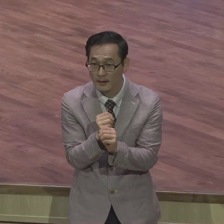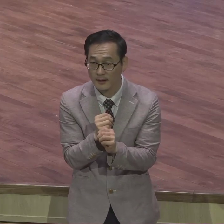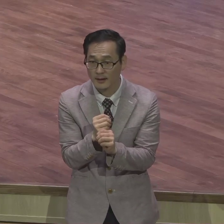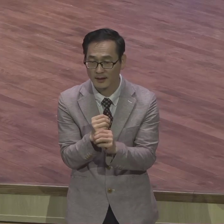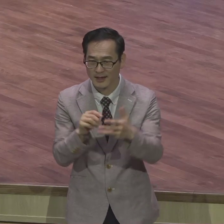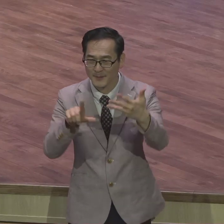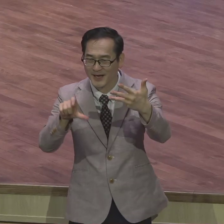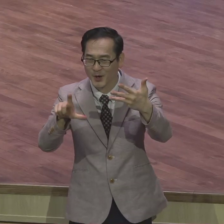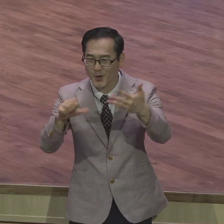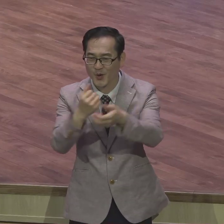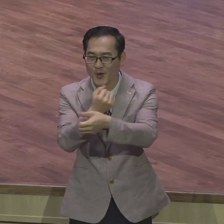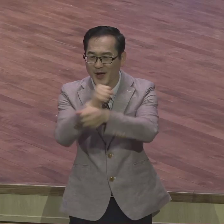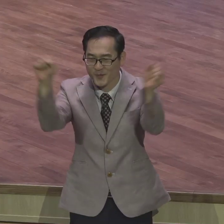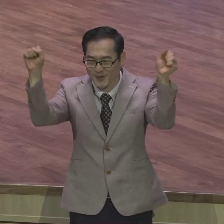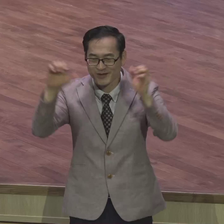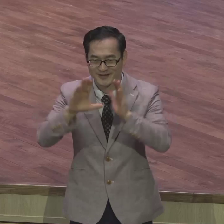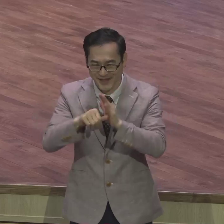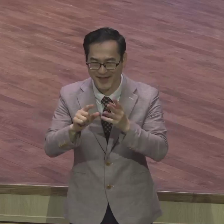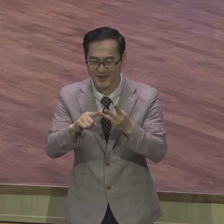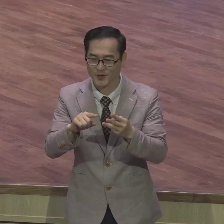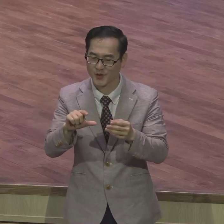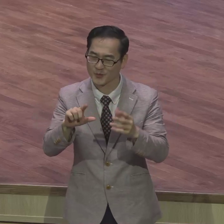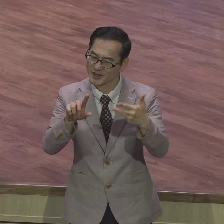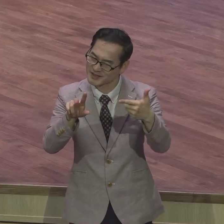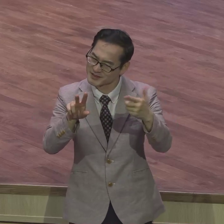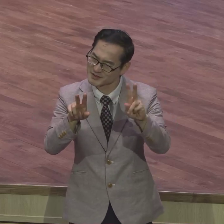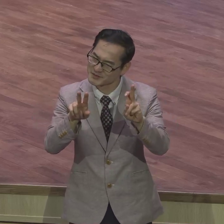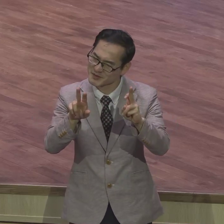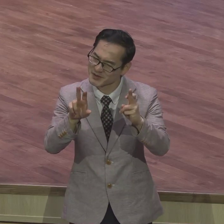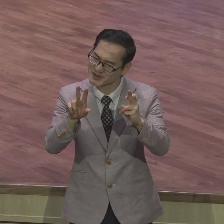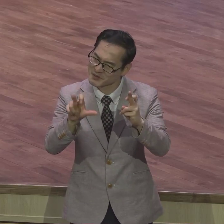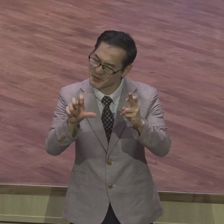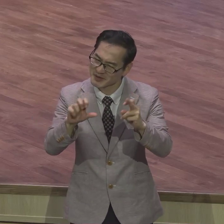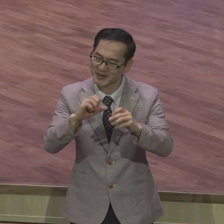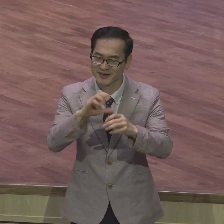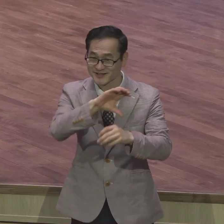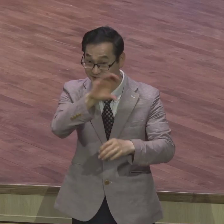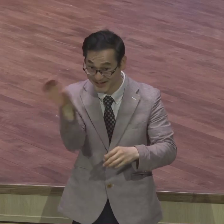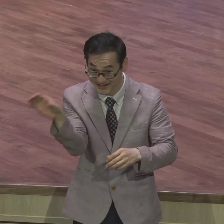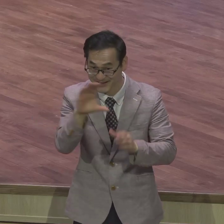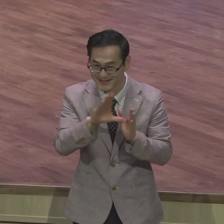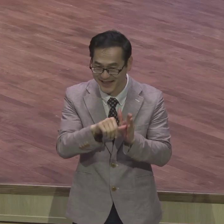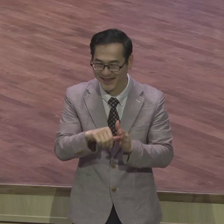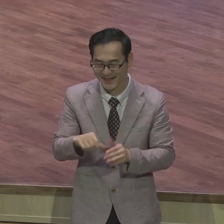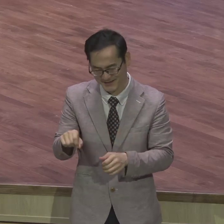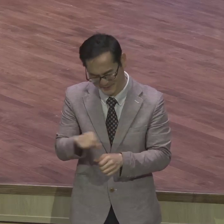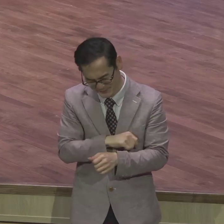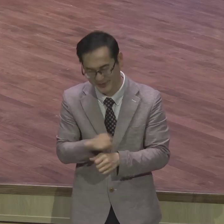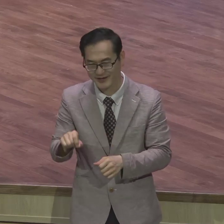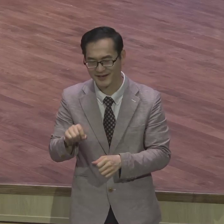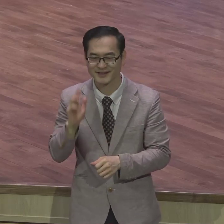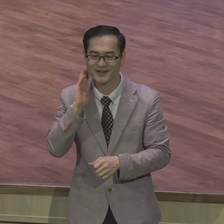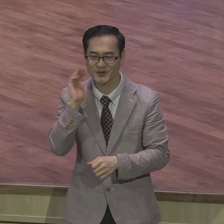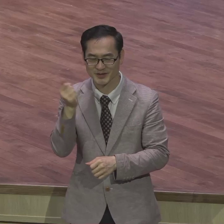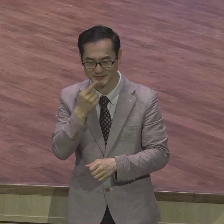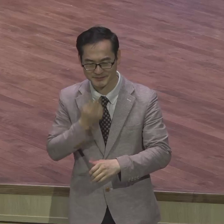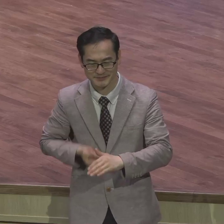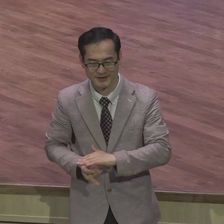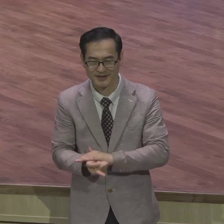성탄절 이렇게 절기 세 절기 때는 대통령이 특별 사면 특사가 남아요 특사